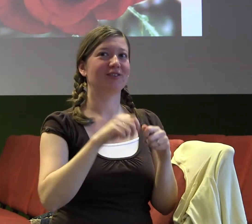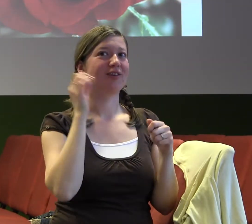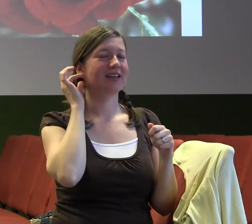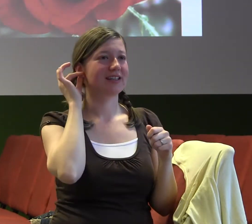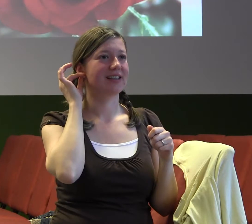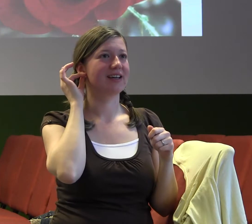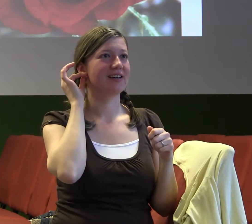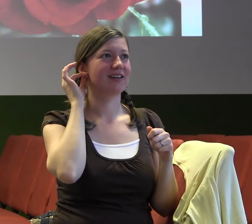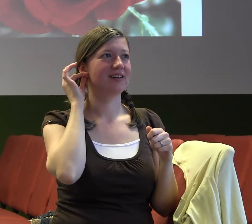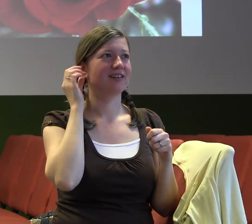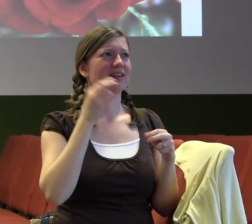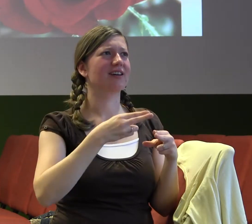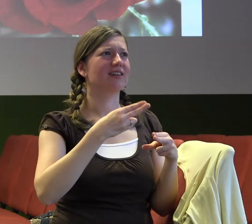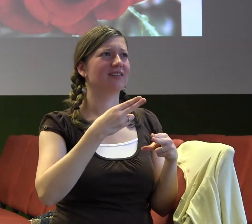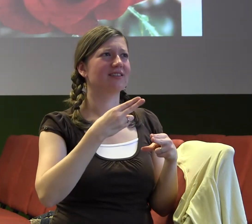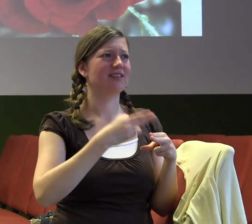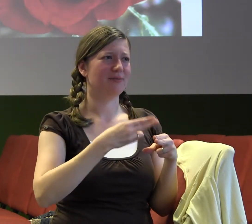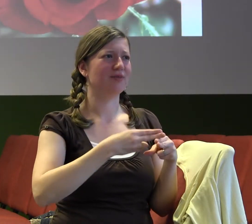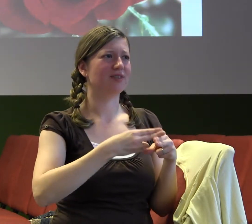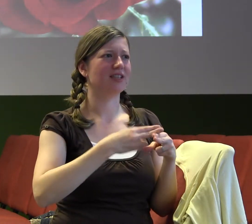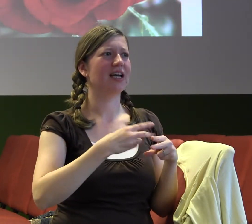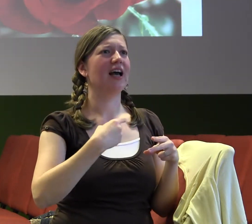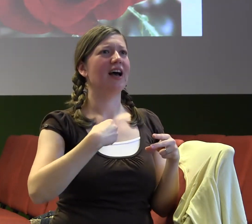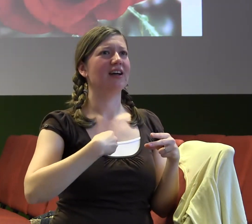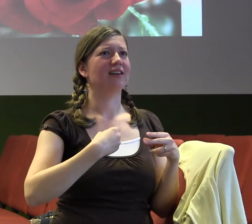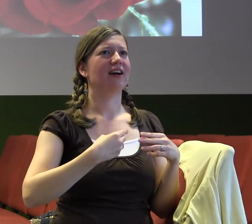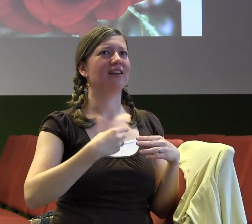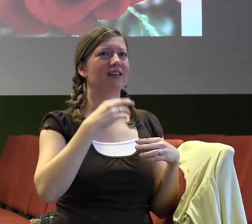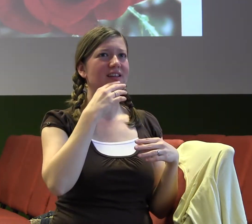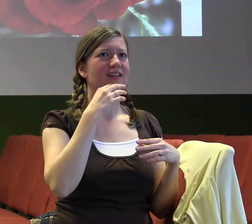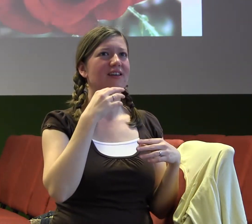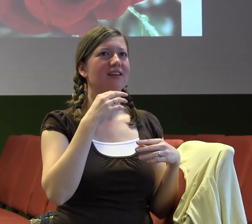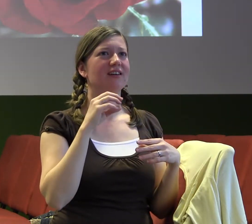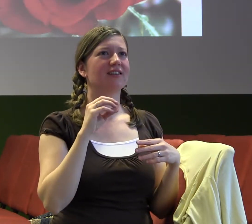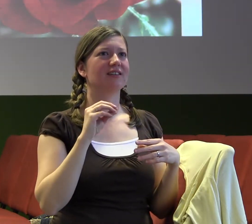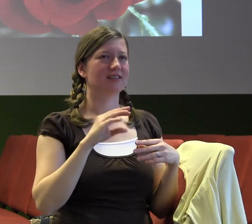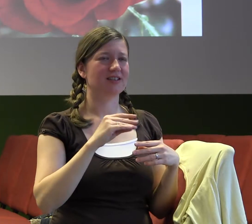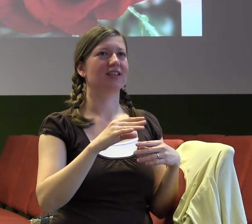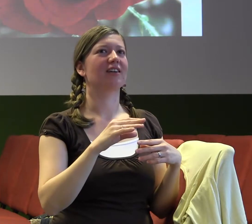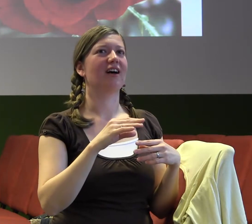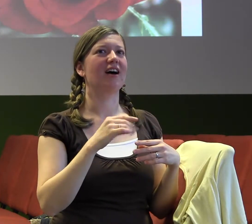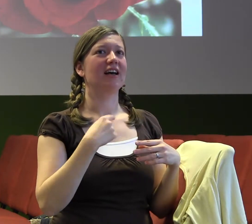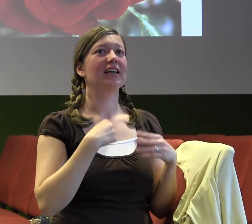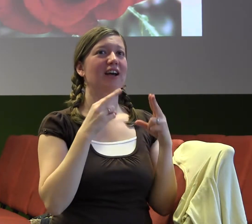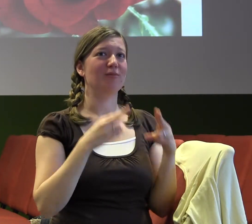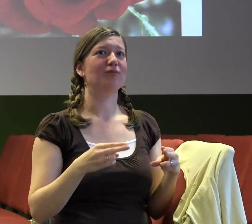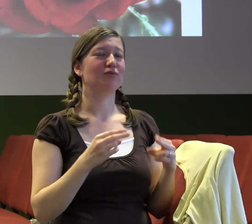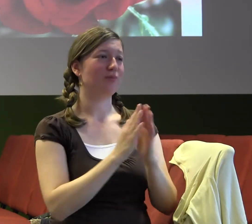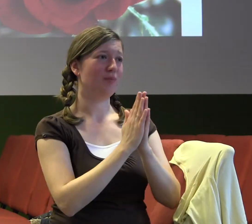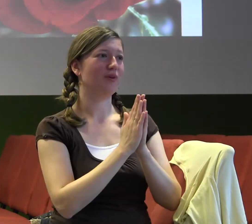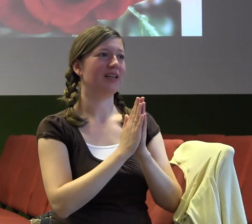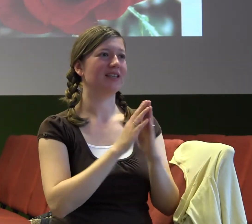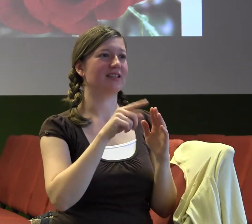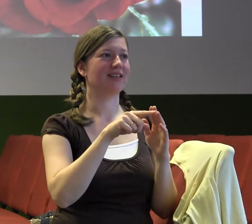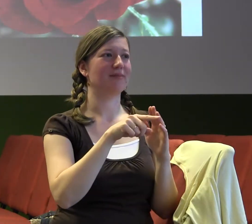následně se mi dala i Bibli. Myslím si, že to projí bylo hodně velký a udělalo jí to velkou radost,